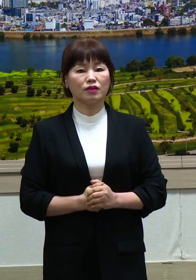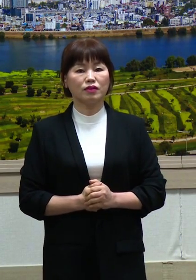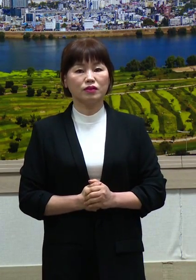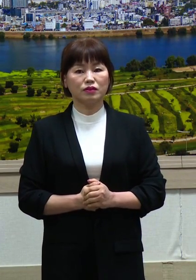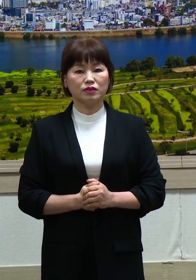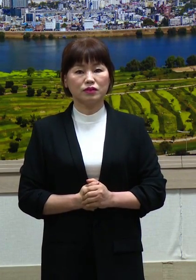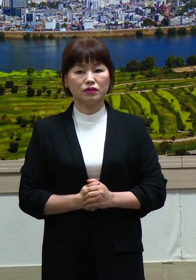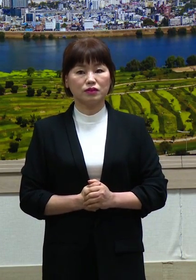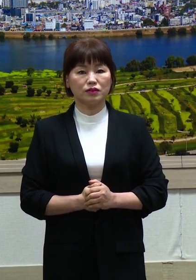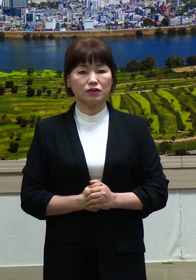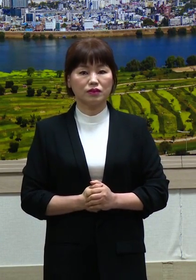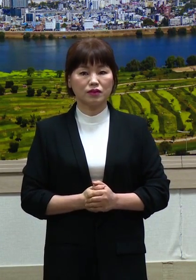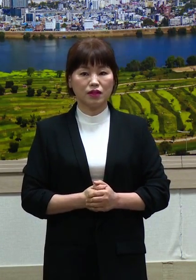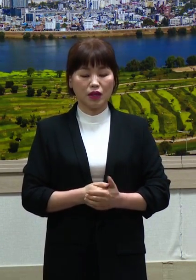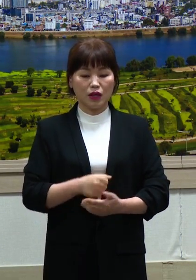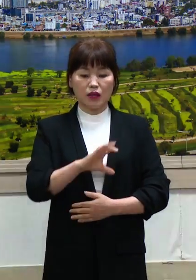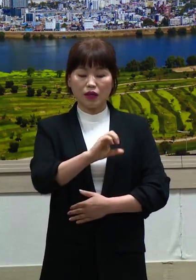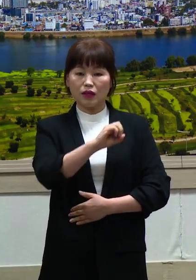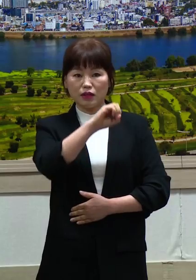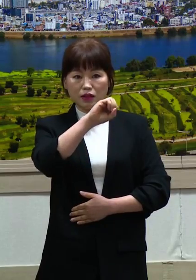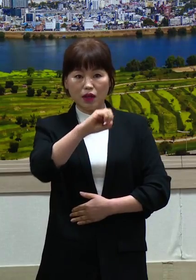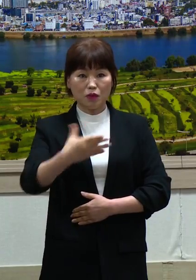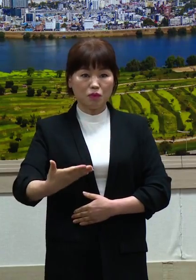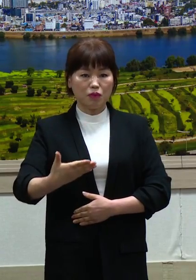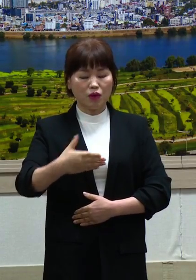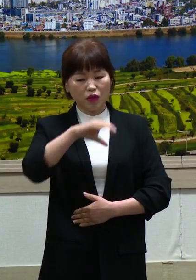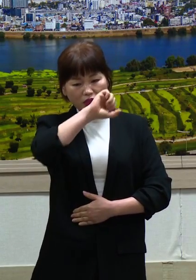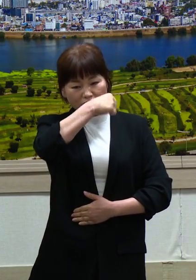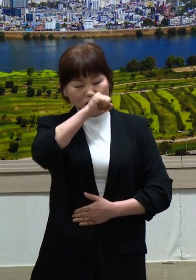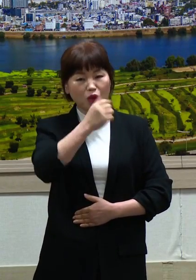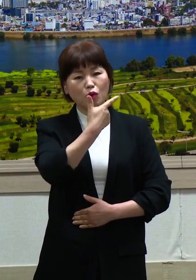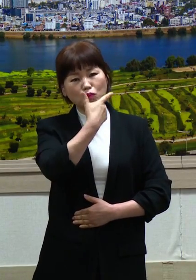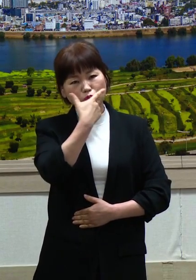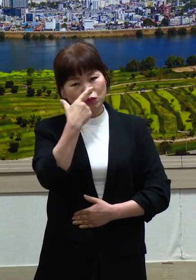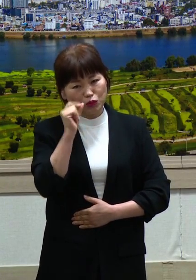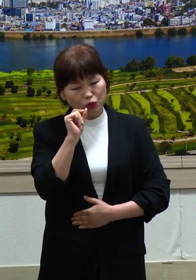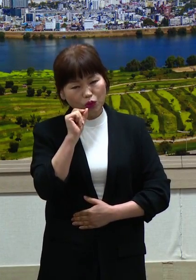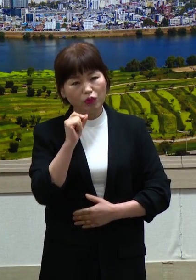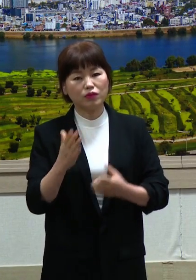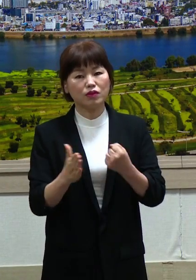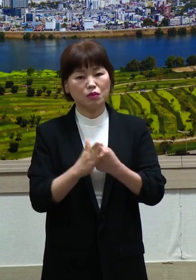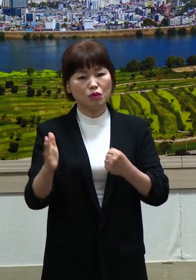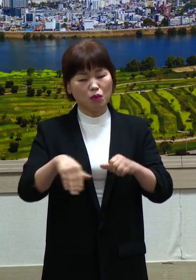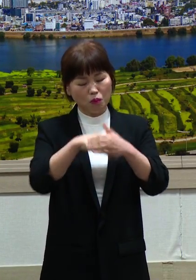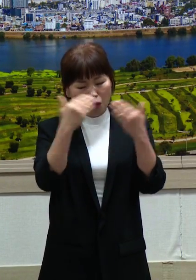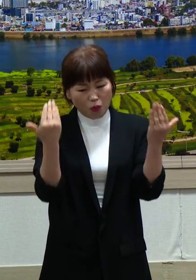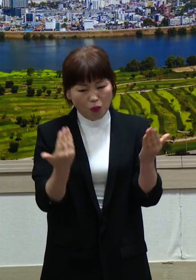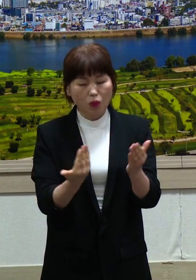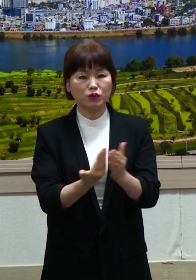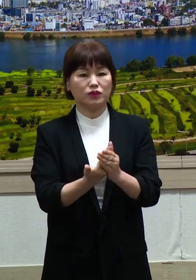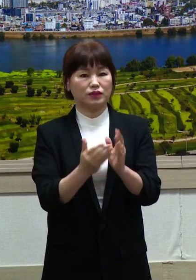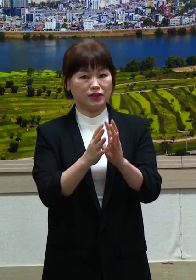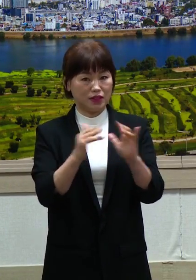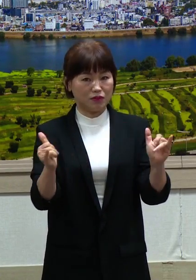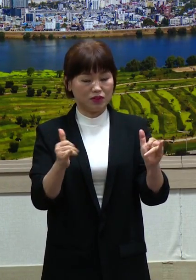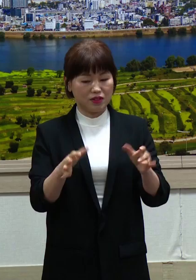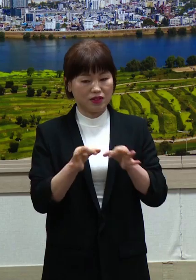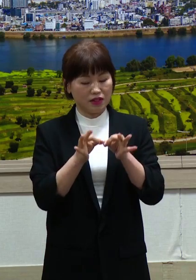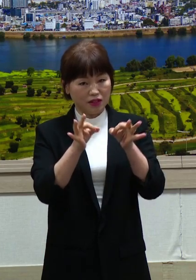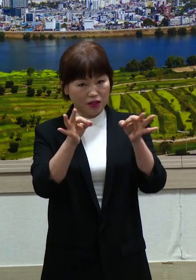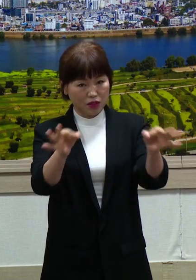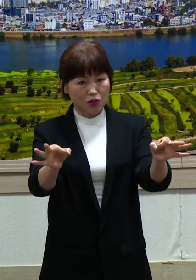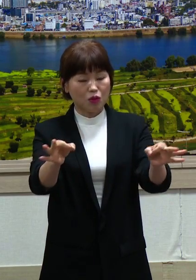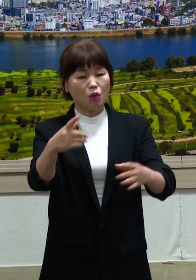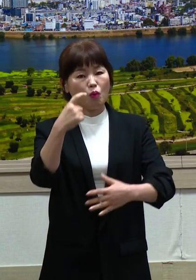먼저 우리 군의 예산이 넉넉하지 못한 관계로 국민 모두가 아닌 선별